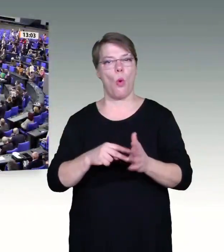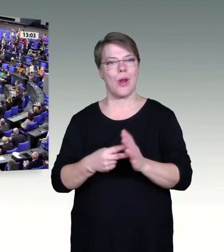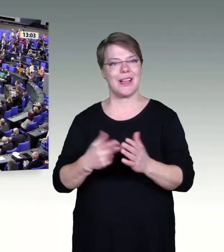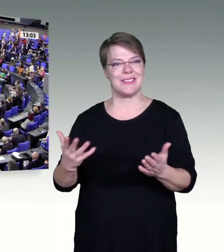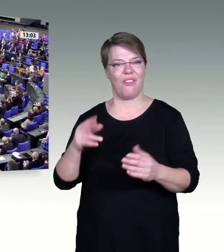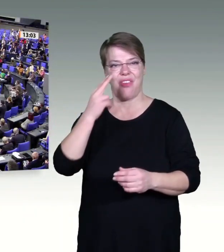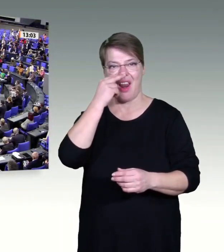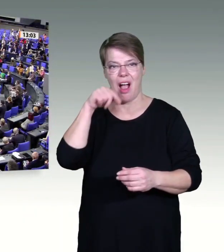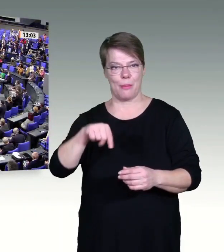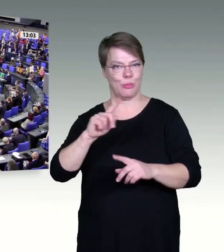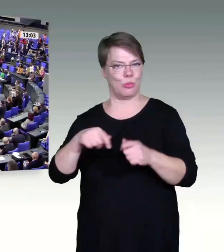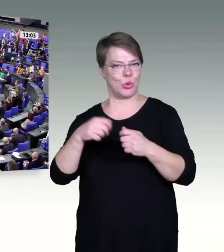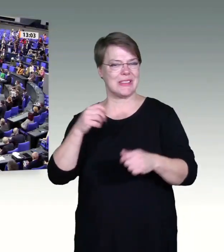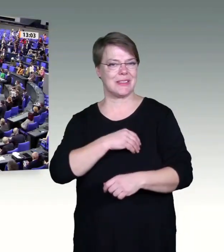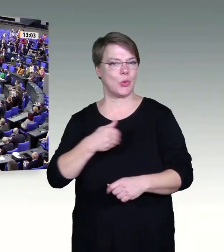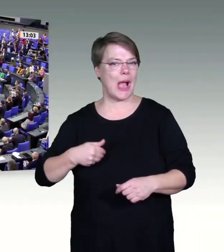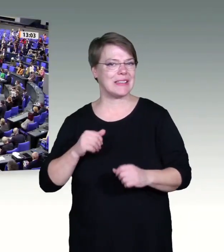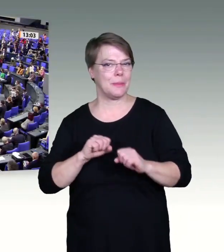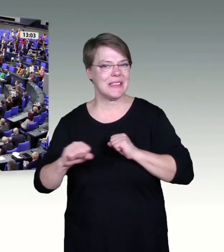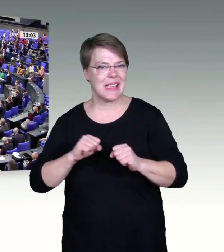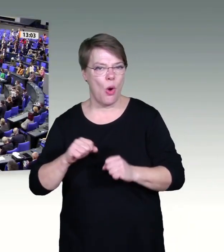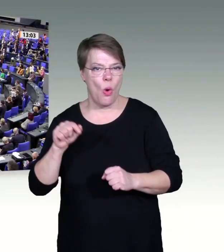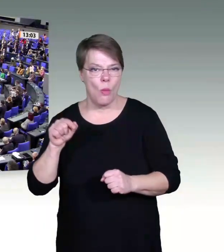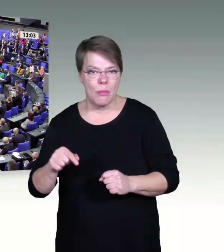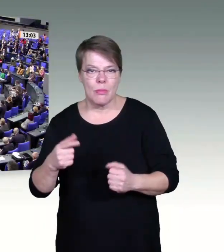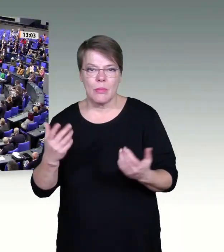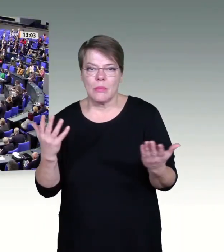Zwischenfrage von der AfD-Fraktion von Herrn Sicher zu? Nein.